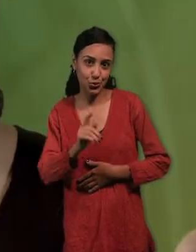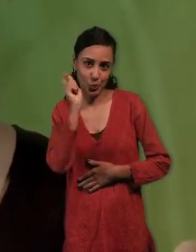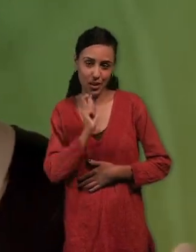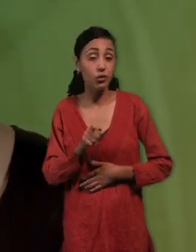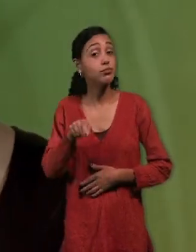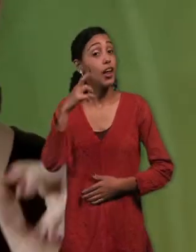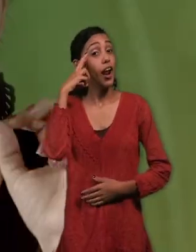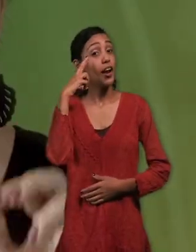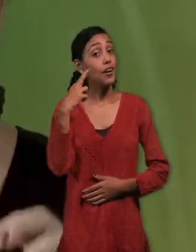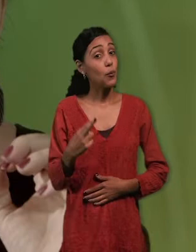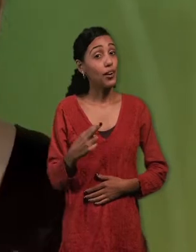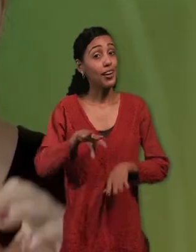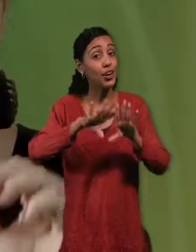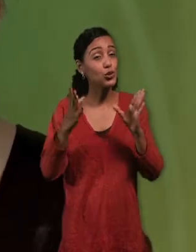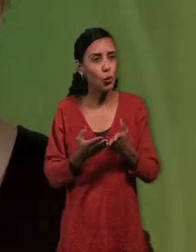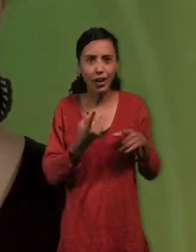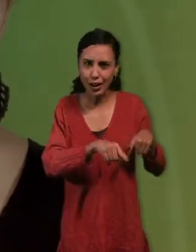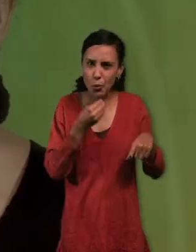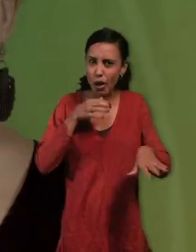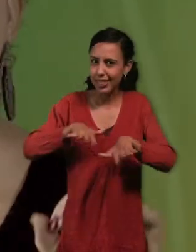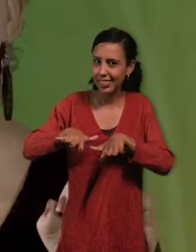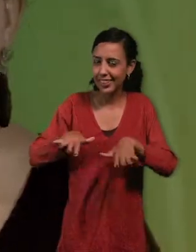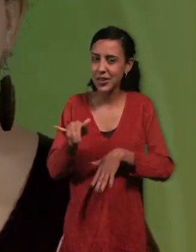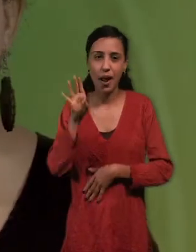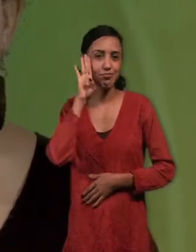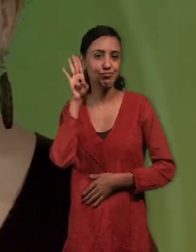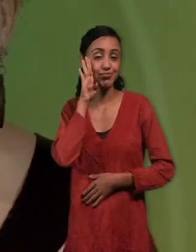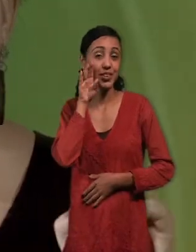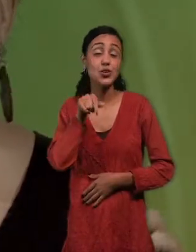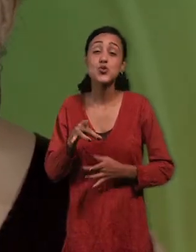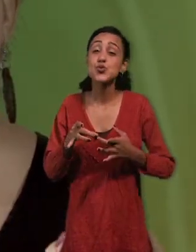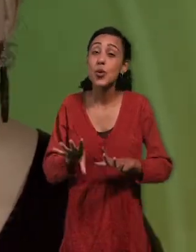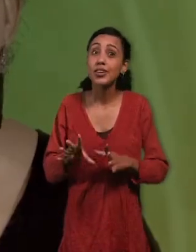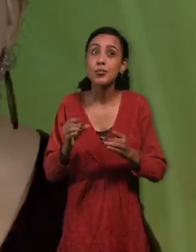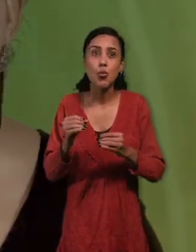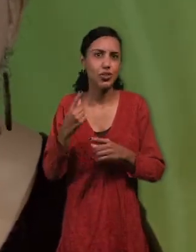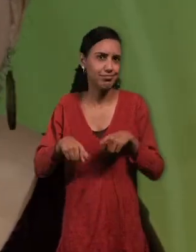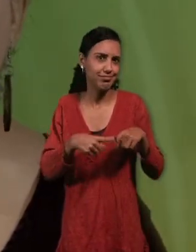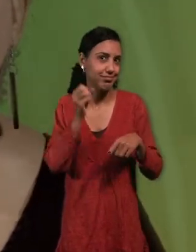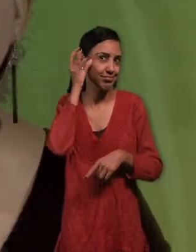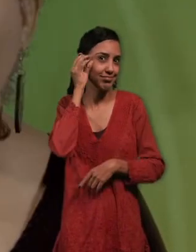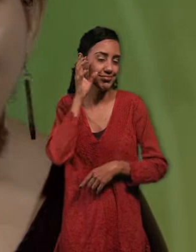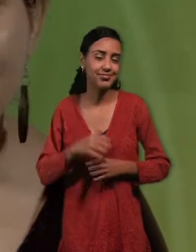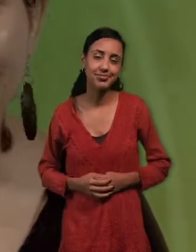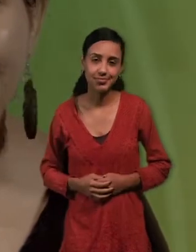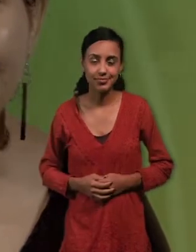Recuerda que todo lo que existe se puede animar y que por suerte la creación es infinita. Comienza a crear.